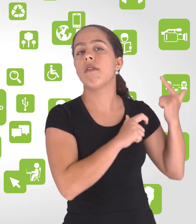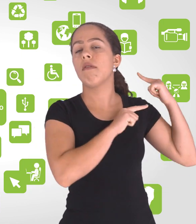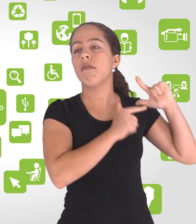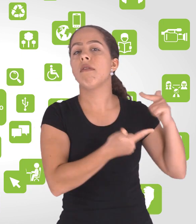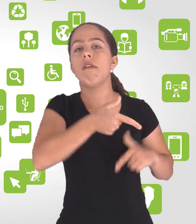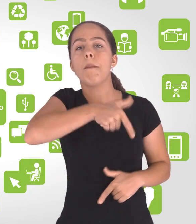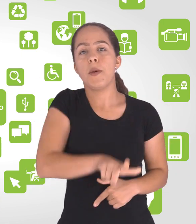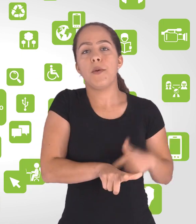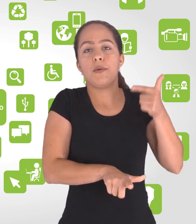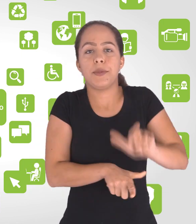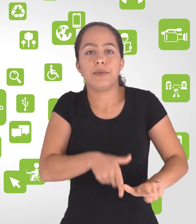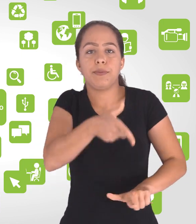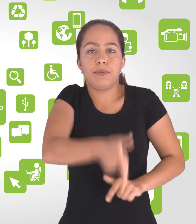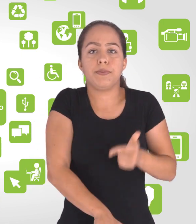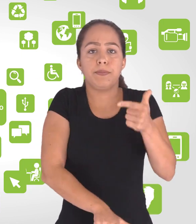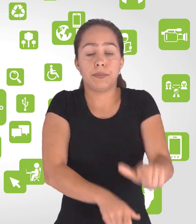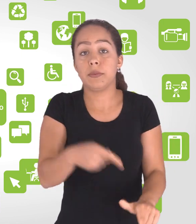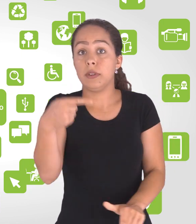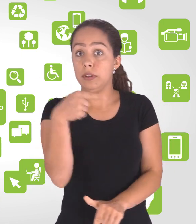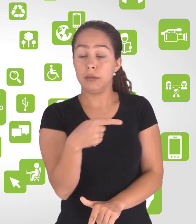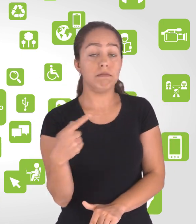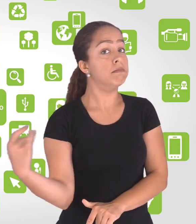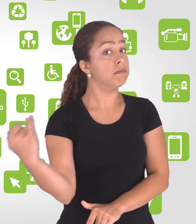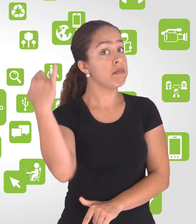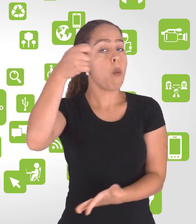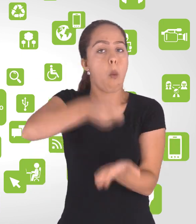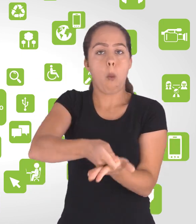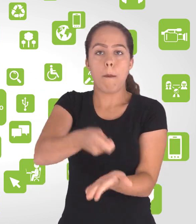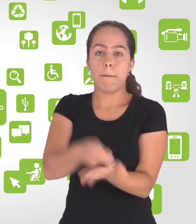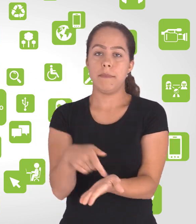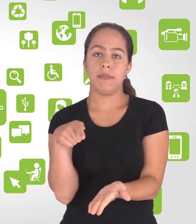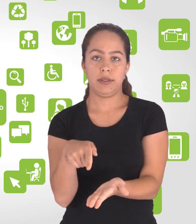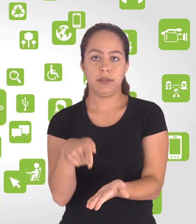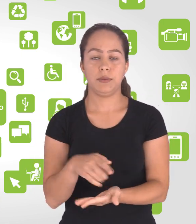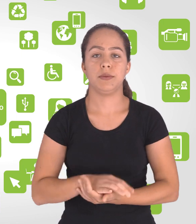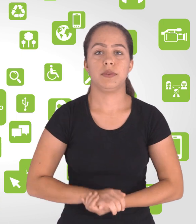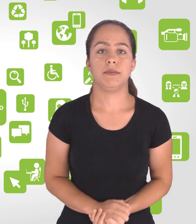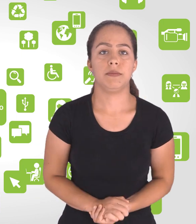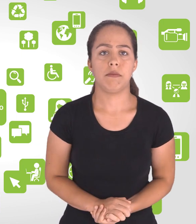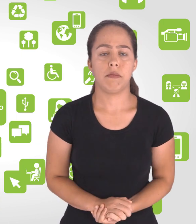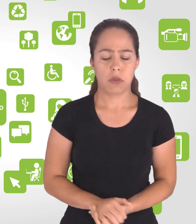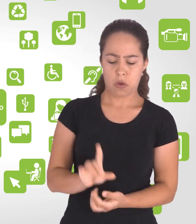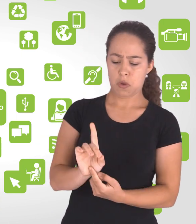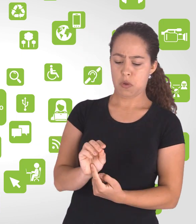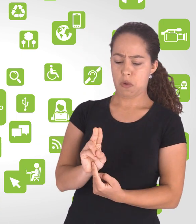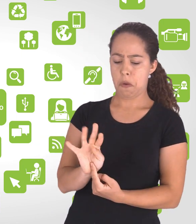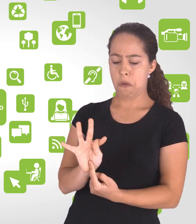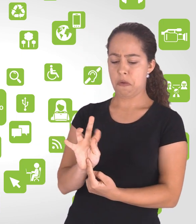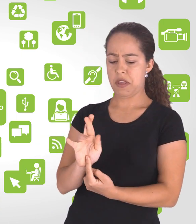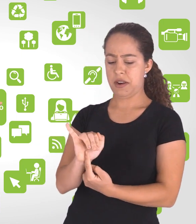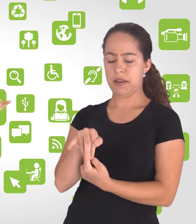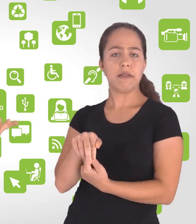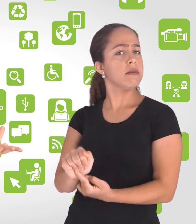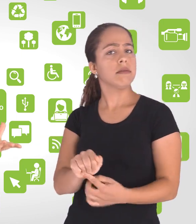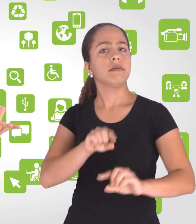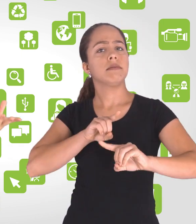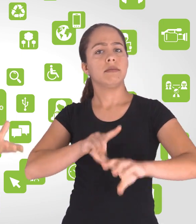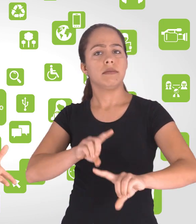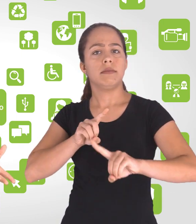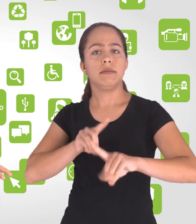costumes, a doutrina, a jurisprudência. O que são leis? Leis são as proposituras normativas expressas